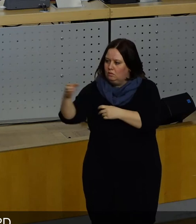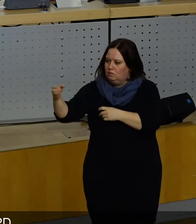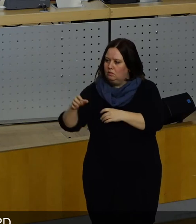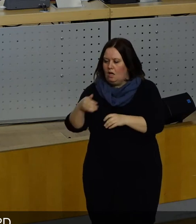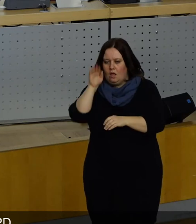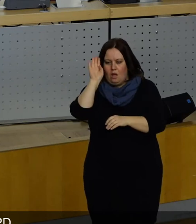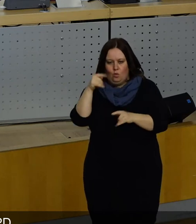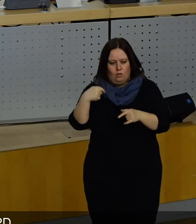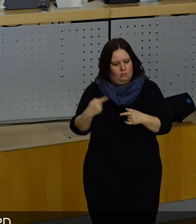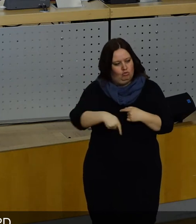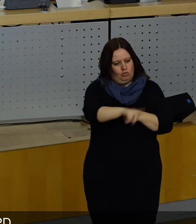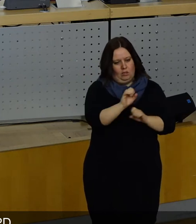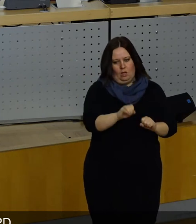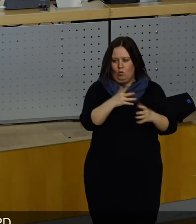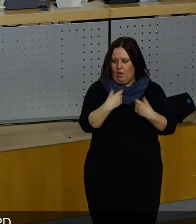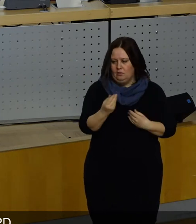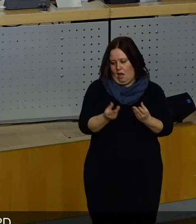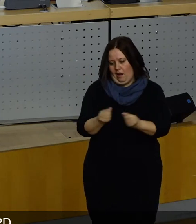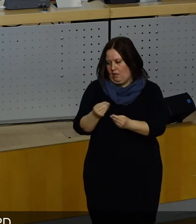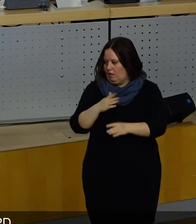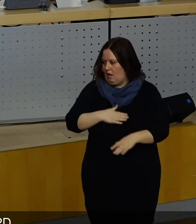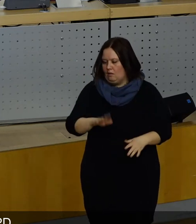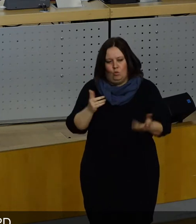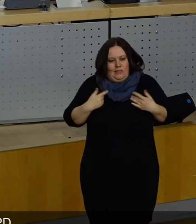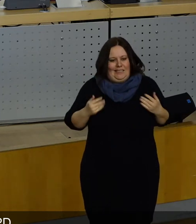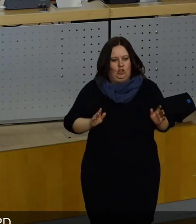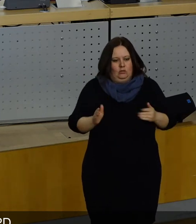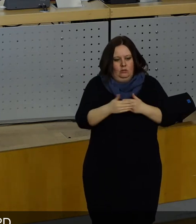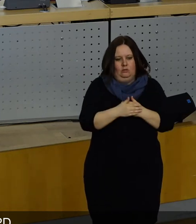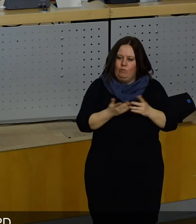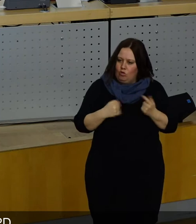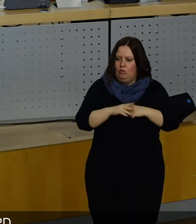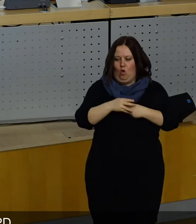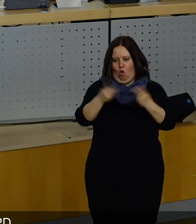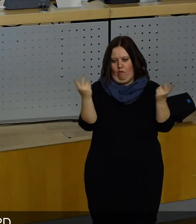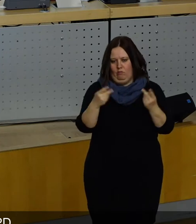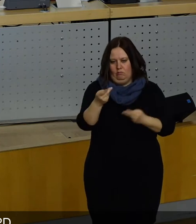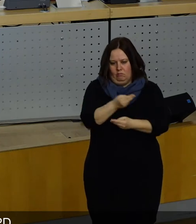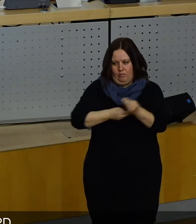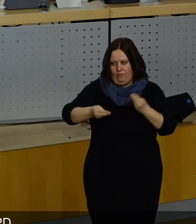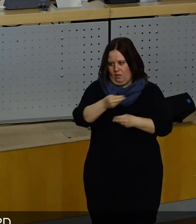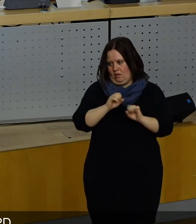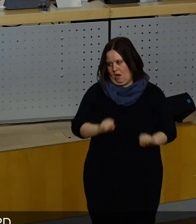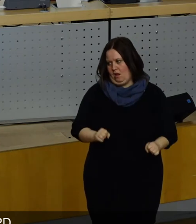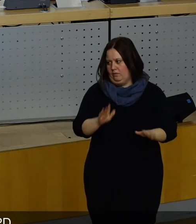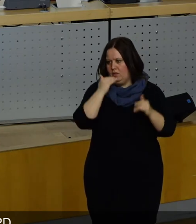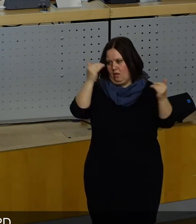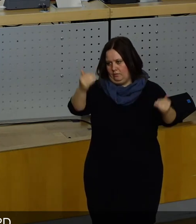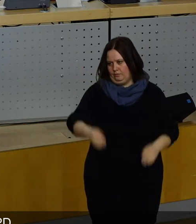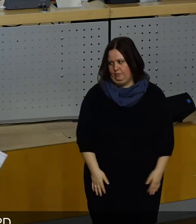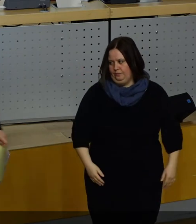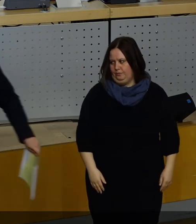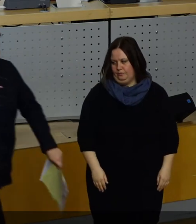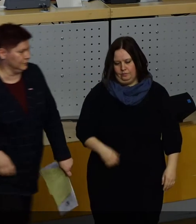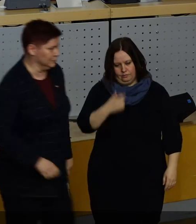sich anzuhören und auch gerne Gäste dazu einzuladen. Da wird nichts hinter verschlossenen Türen ausgedealt, wie Sie es hier behauptet haben. Vielen Dank.